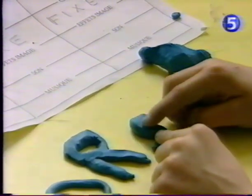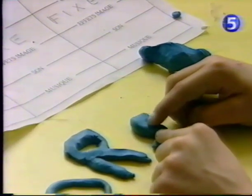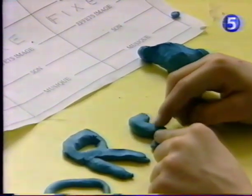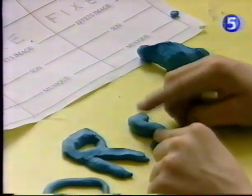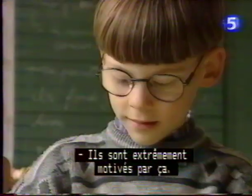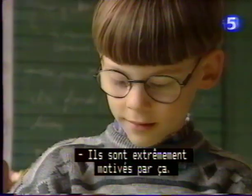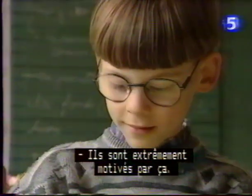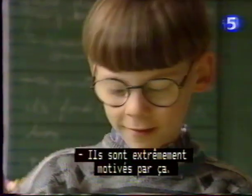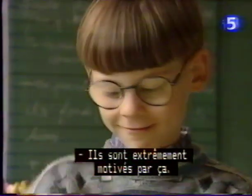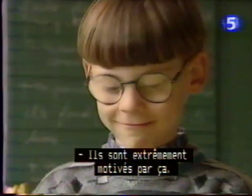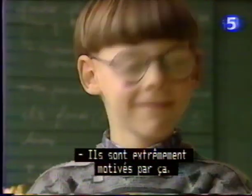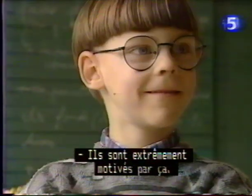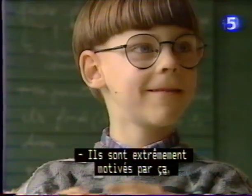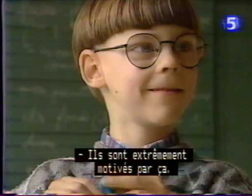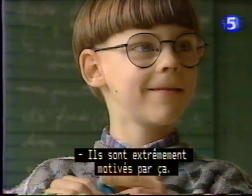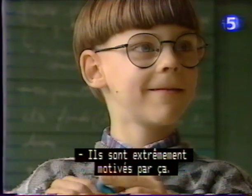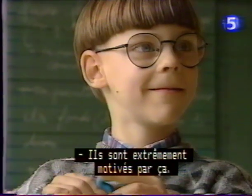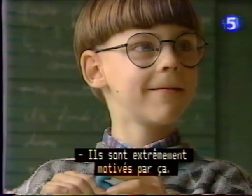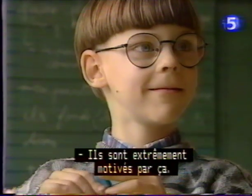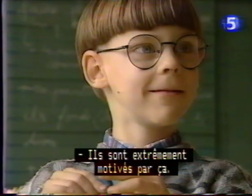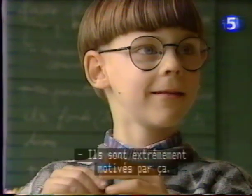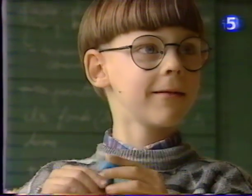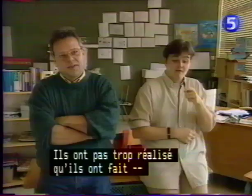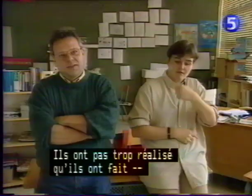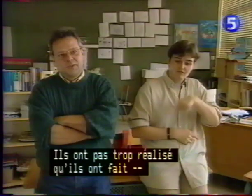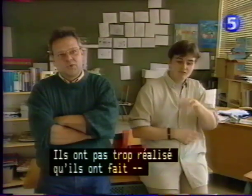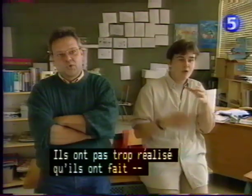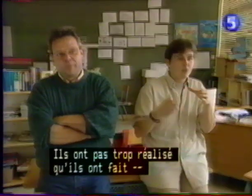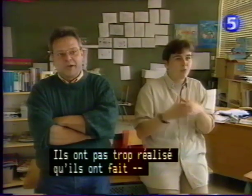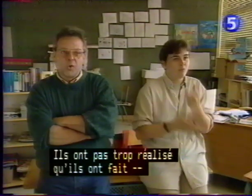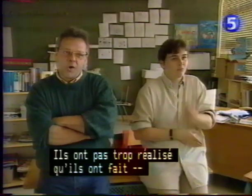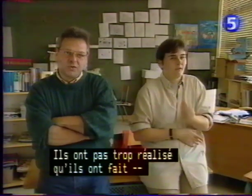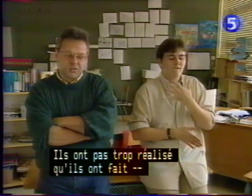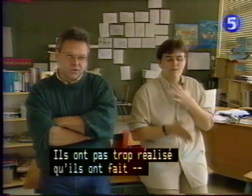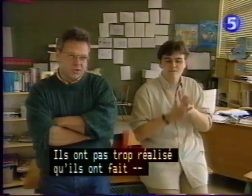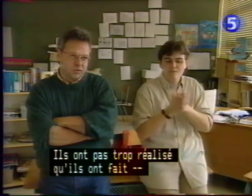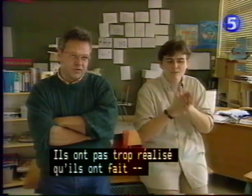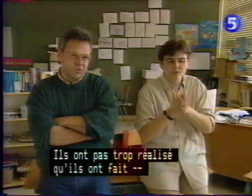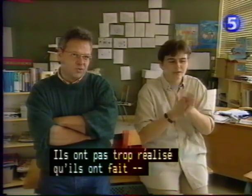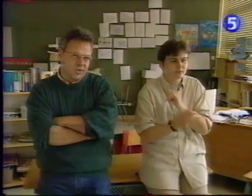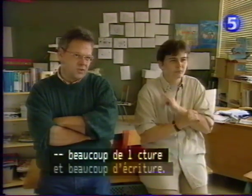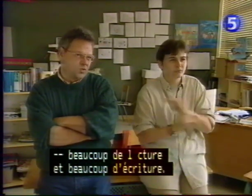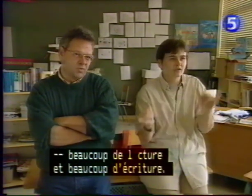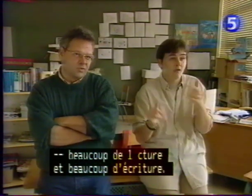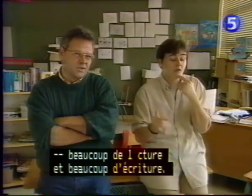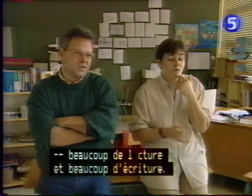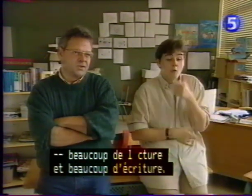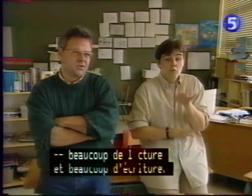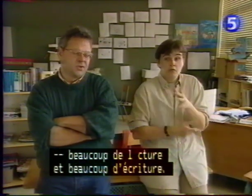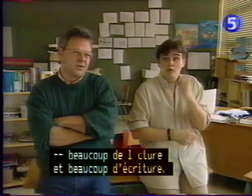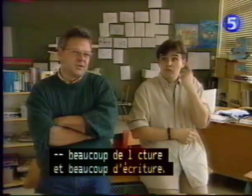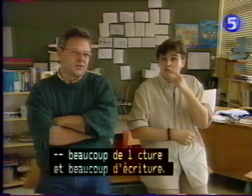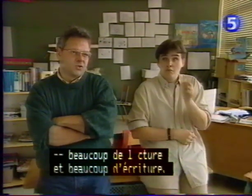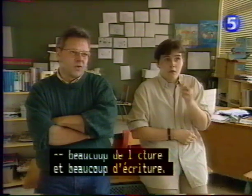Ils sont extrêmement motivés par ça. Ils ne sont pas trop rendus compte qu'ils ont fait beaucoup de lectures et beaucoup d'écritures, je crois.